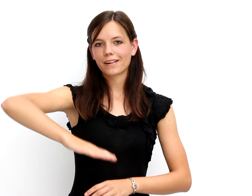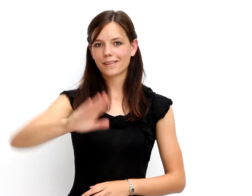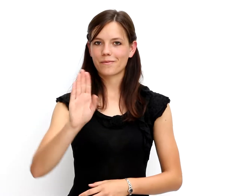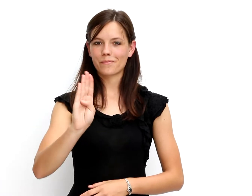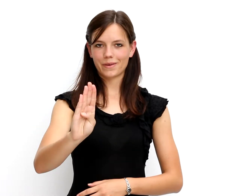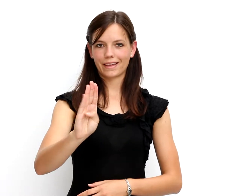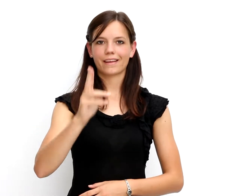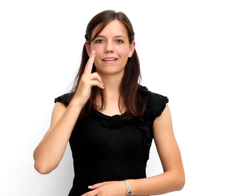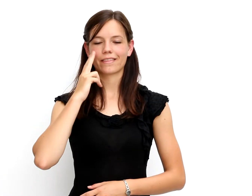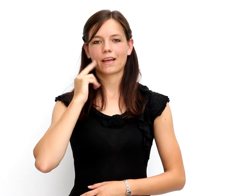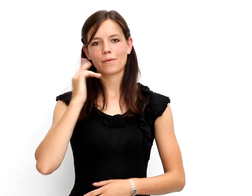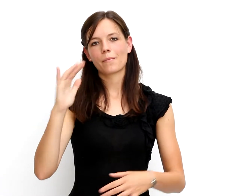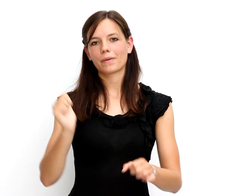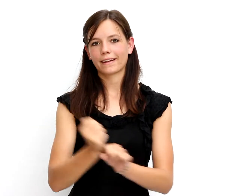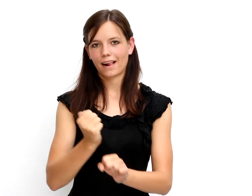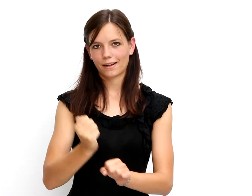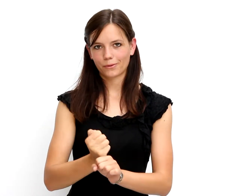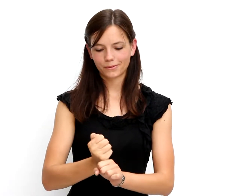Handlungsfeld B heißt Beteiligung